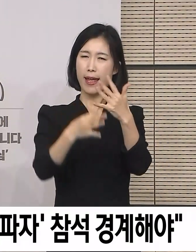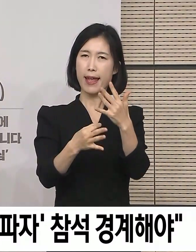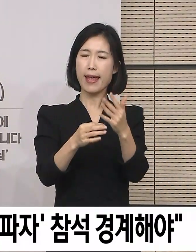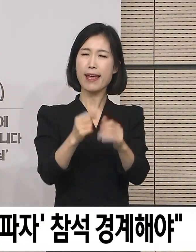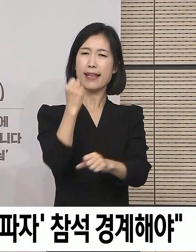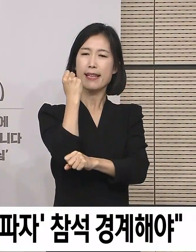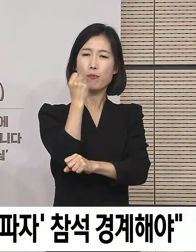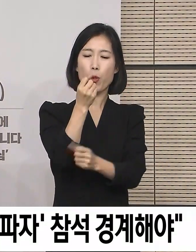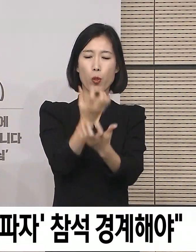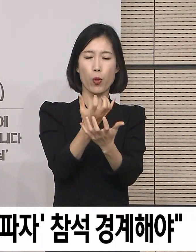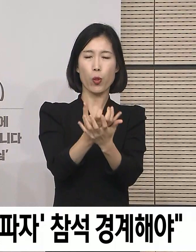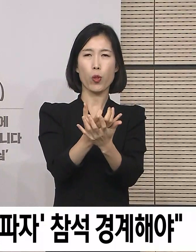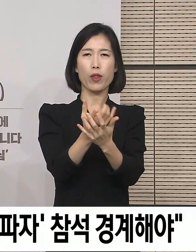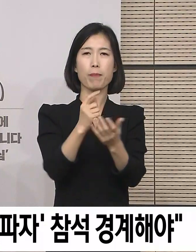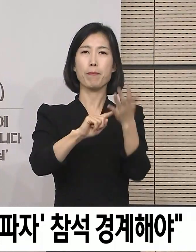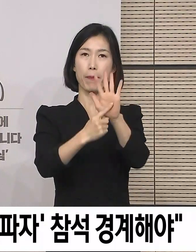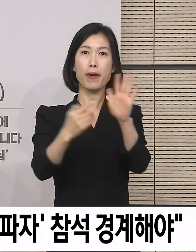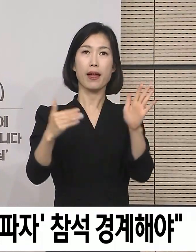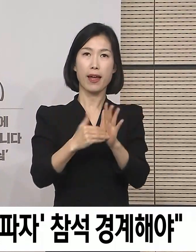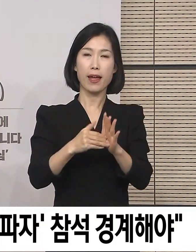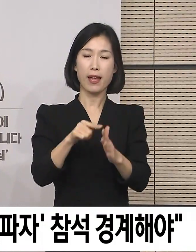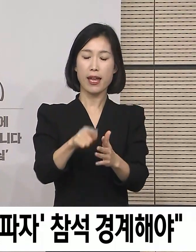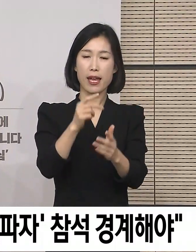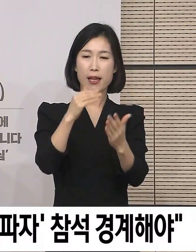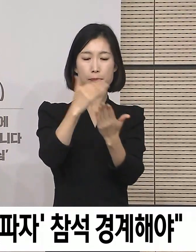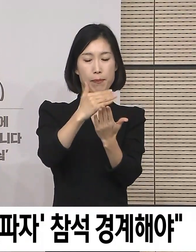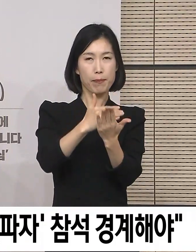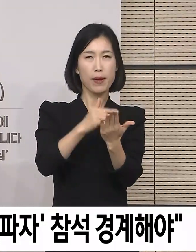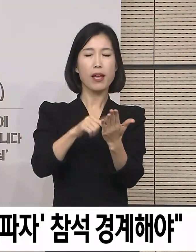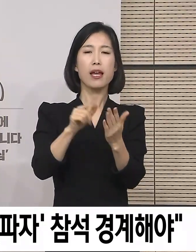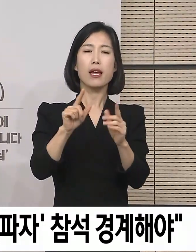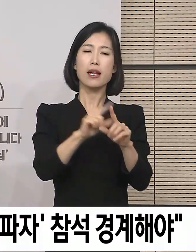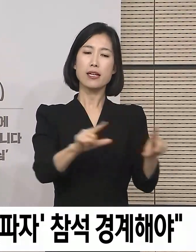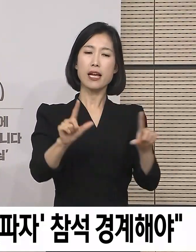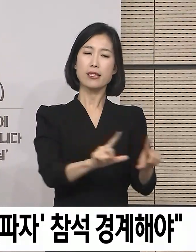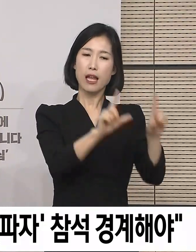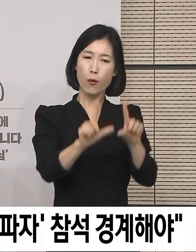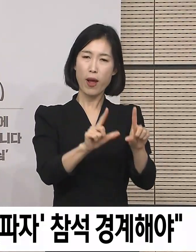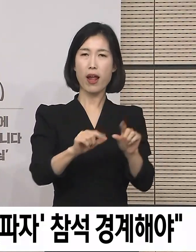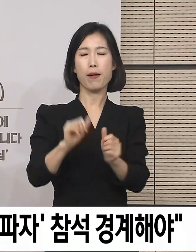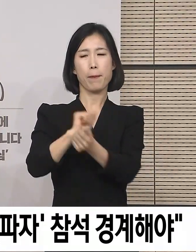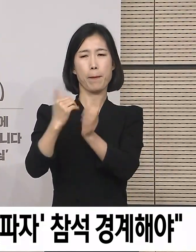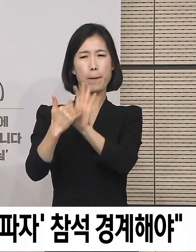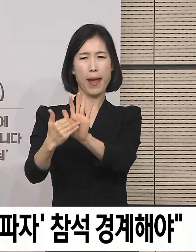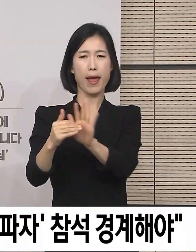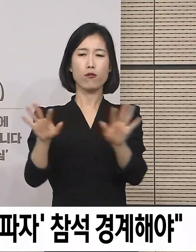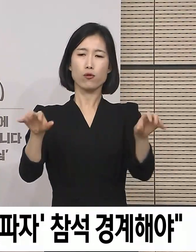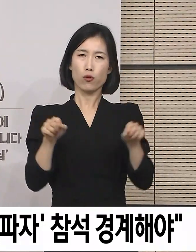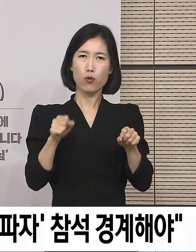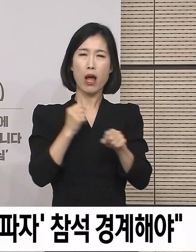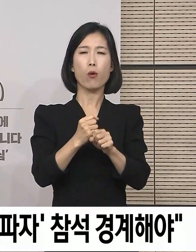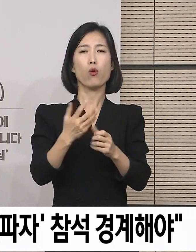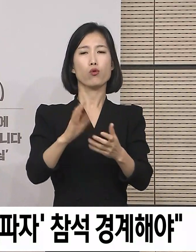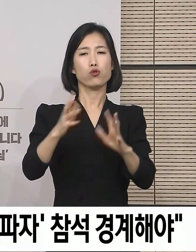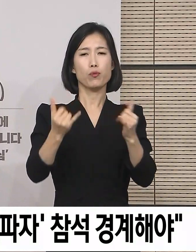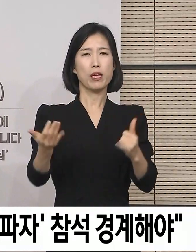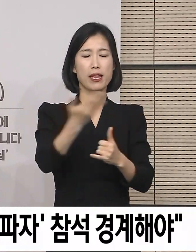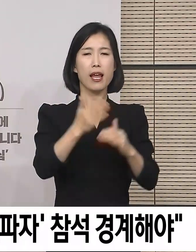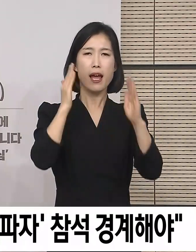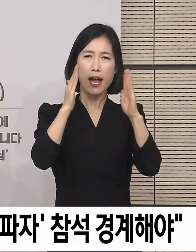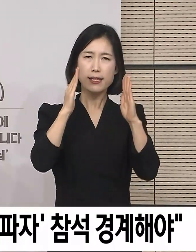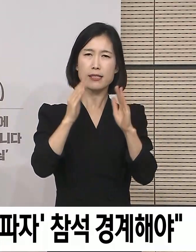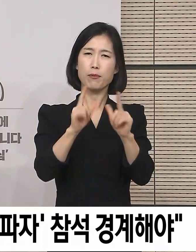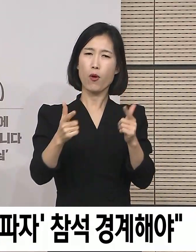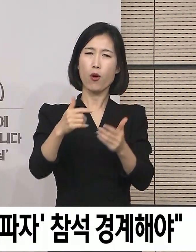발표하였습니다. 이 지침은 일상생활과 철저한 방역을 조화시키고 국민의 학습과 참여를 통해